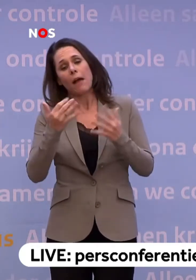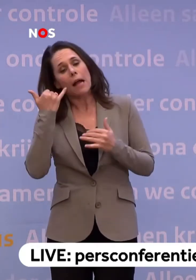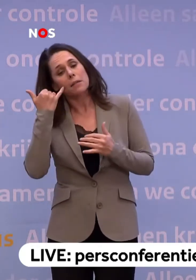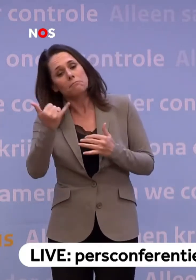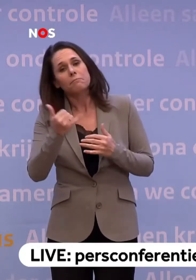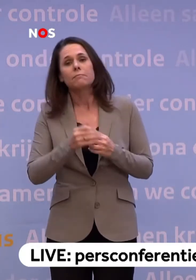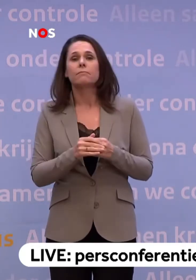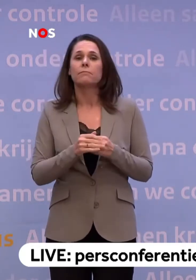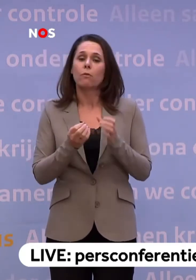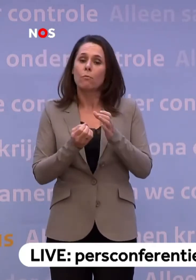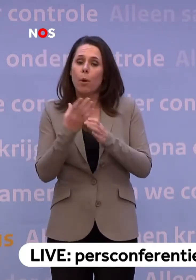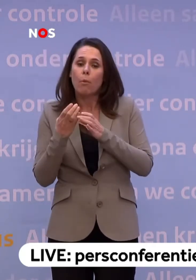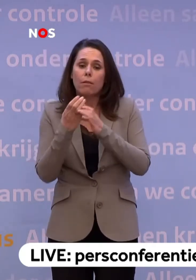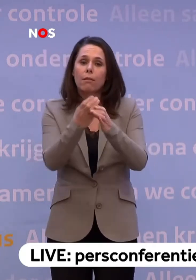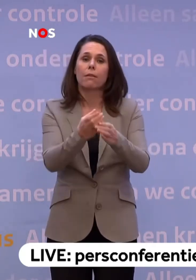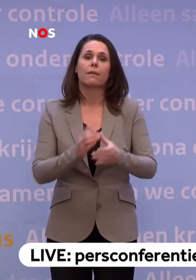Of een bos bloemen langs te brengen.